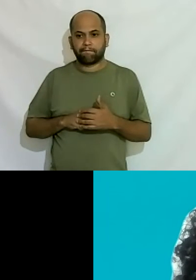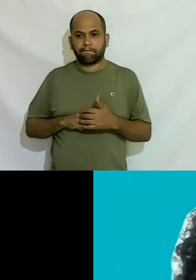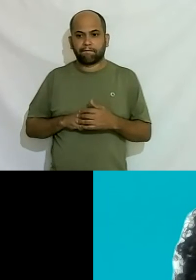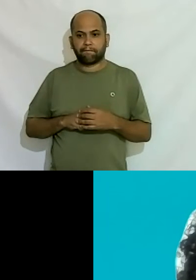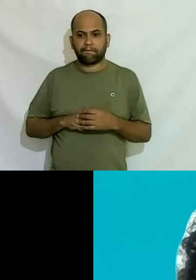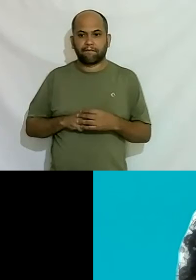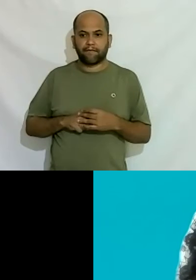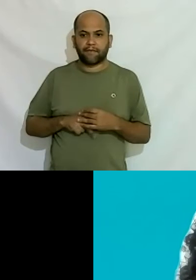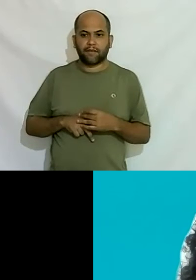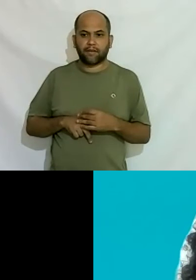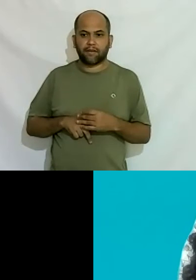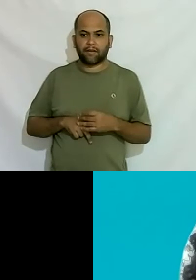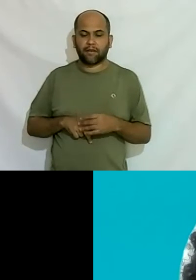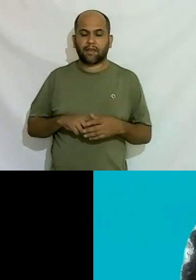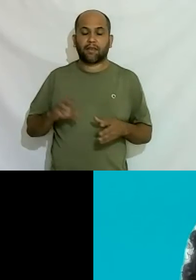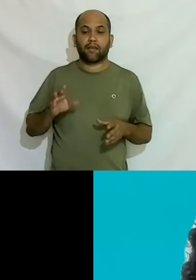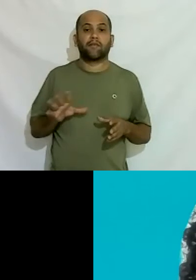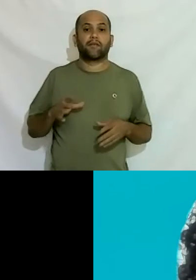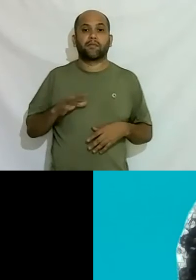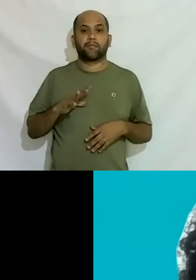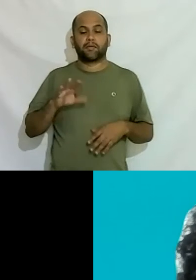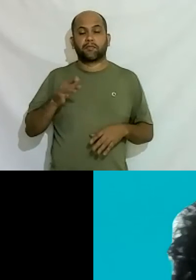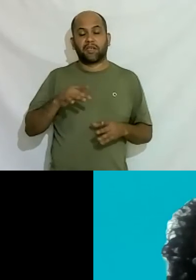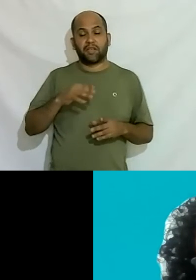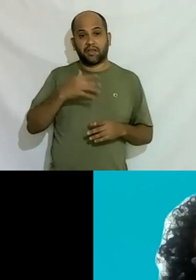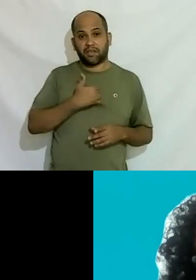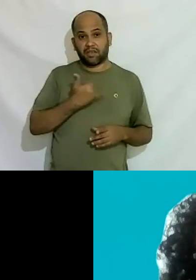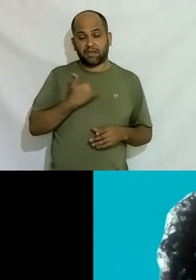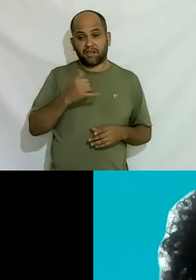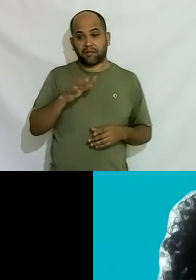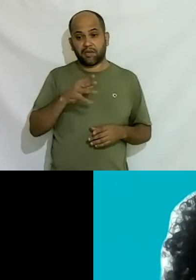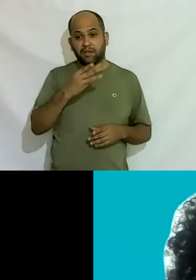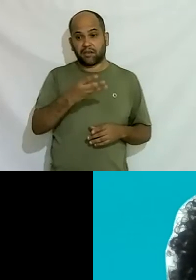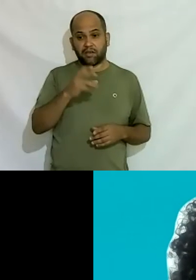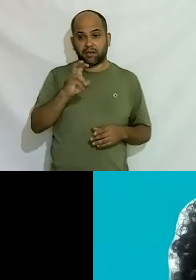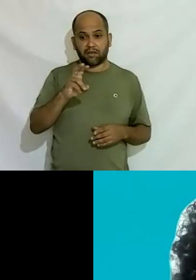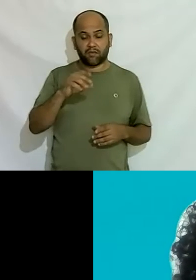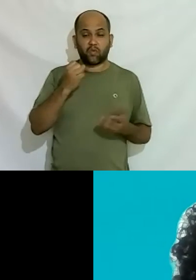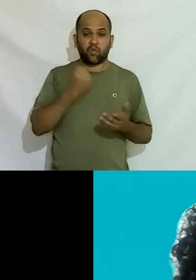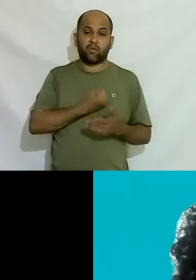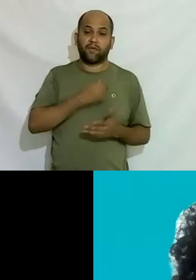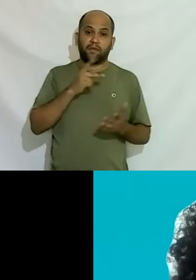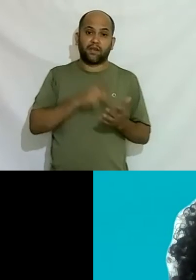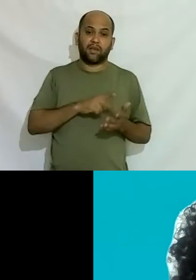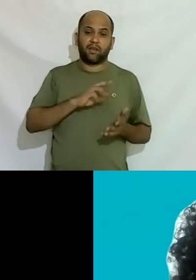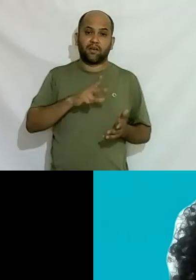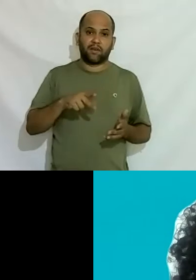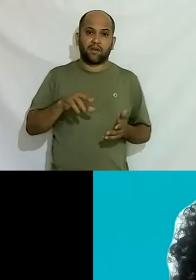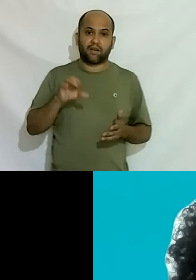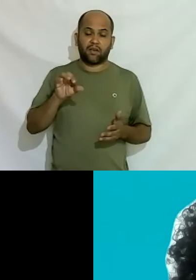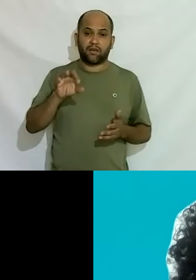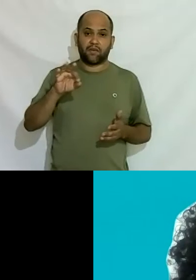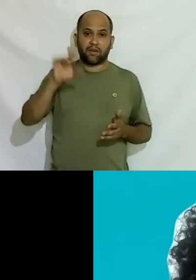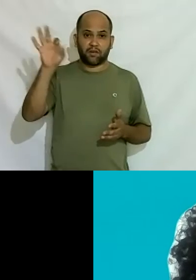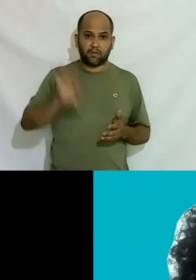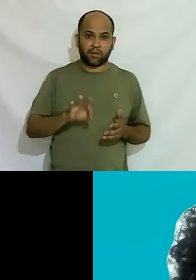de 35 média de idade de 35 anos esses números não são verdadeiros tá nem que 92% tá na